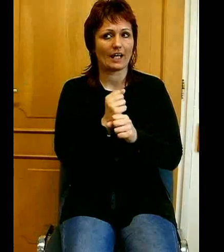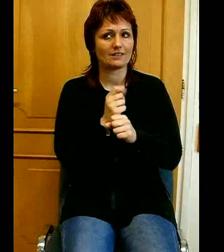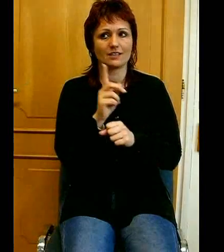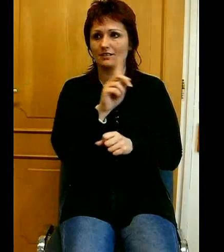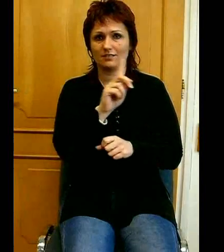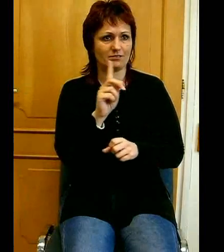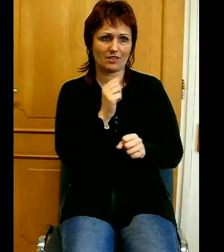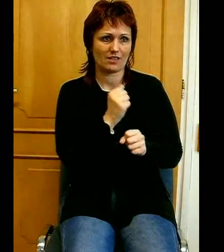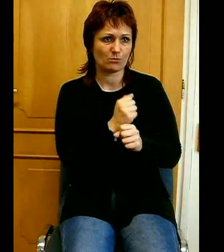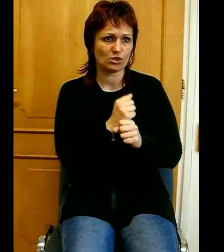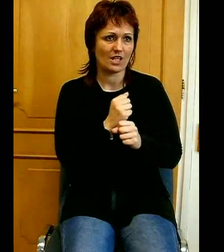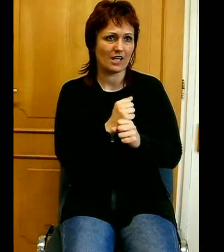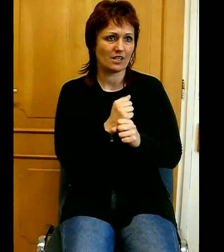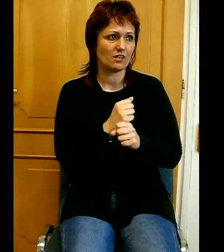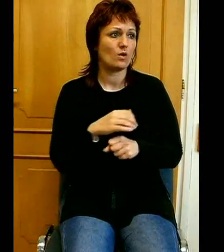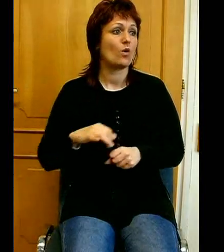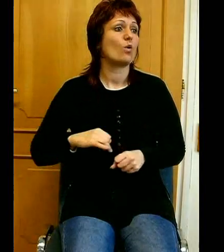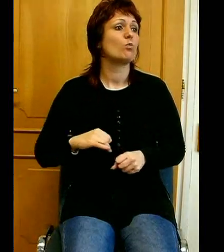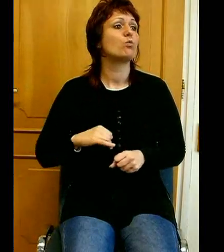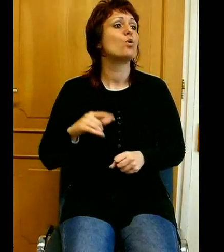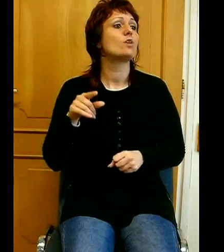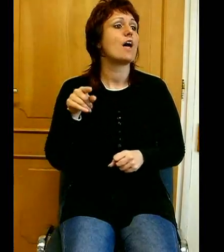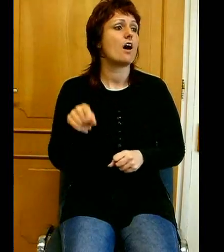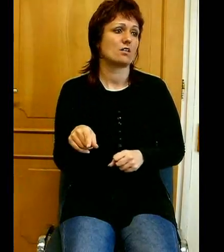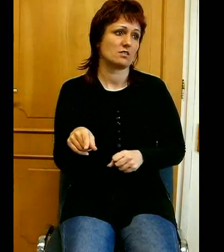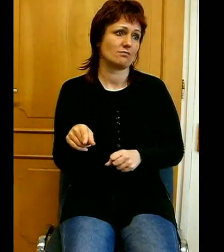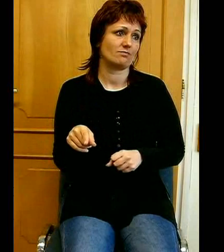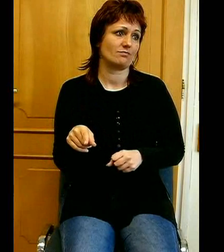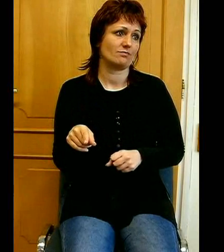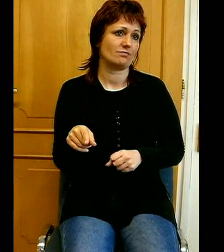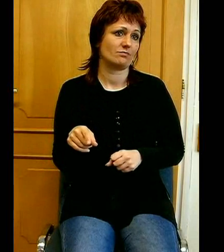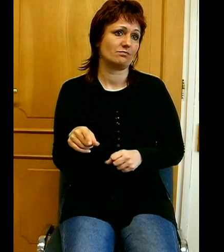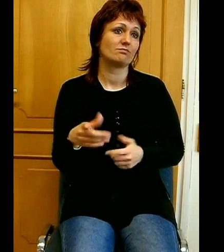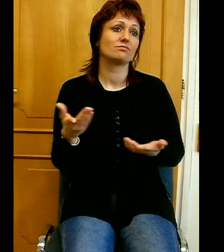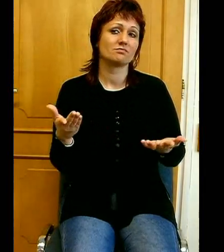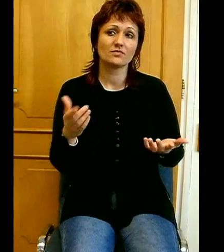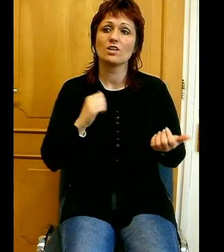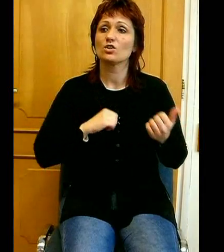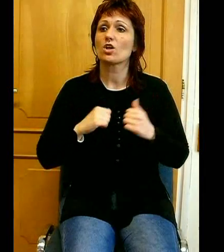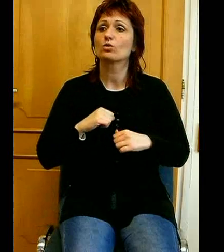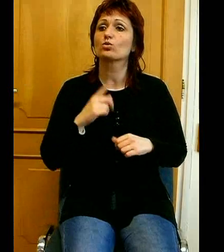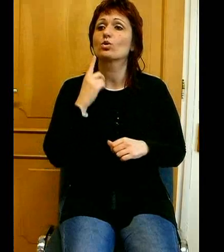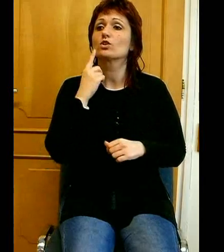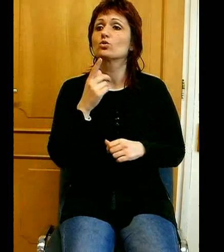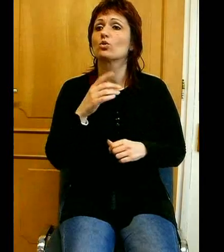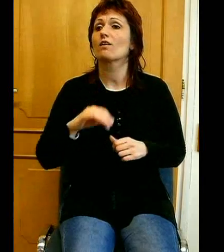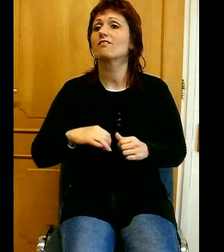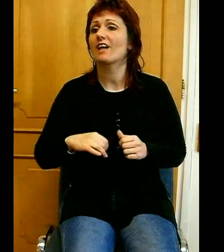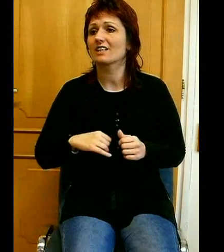ahhoz semmi oszlat eltövetni, hogy vétkezzünk. Sajnos úgy is tudunk vétkezni, hogy valami jót, amit